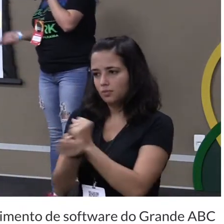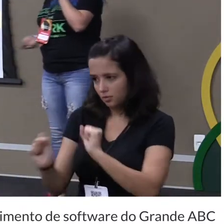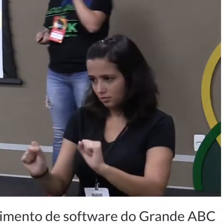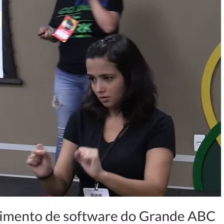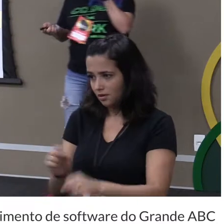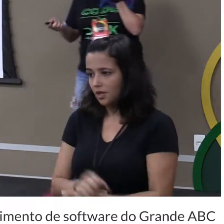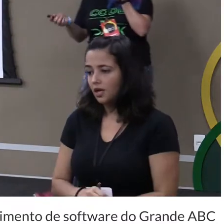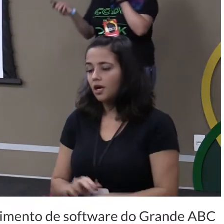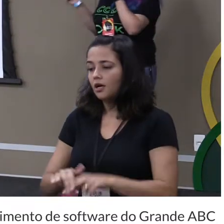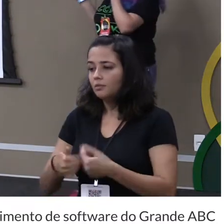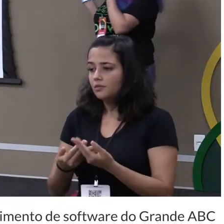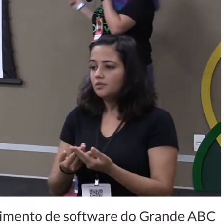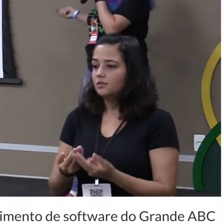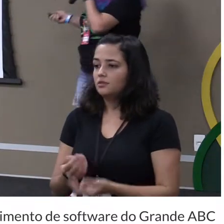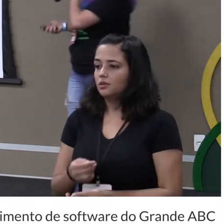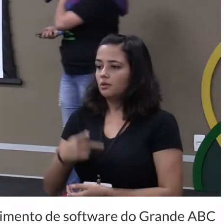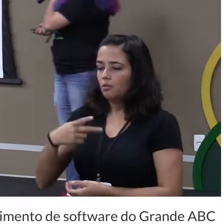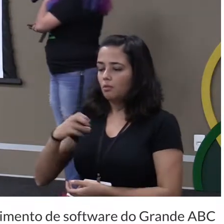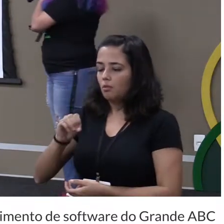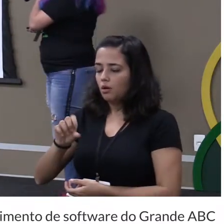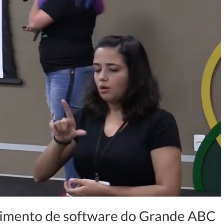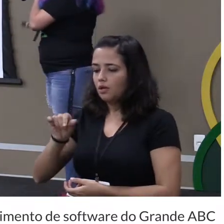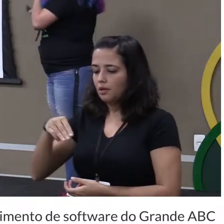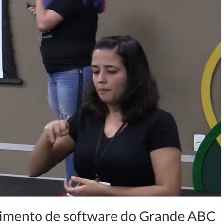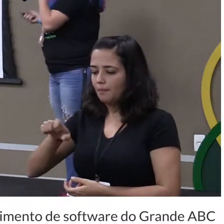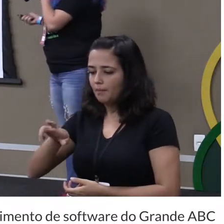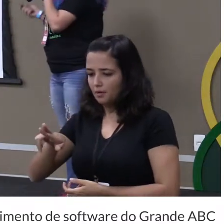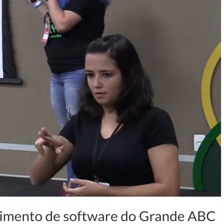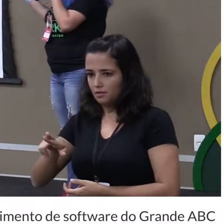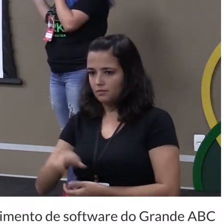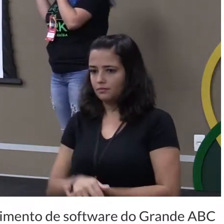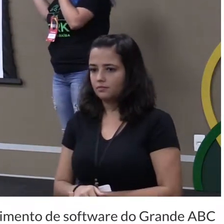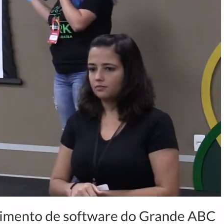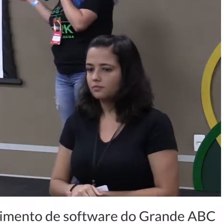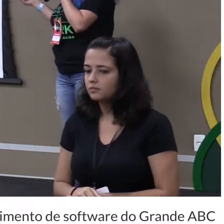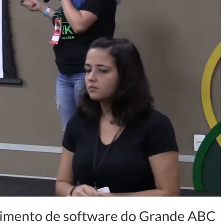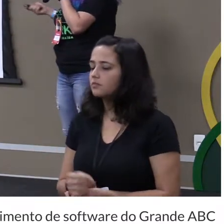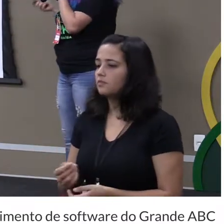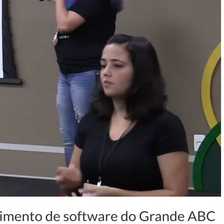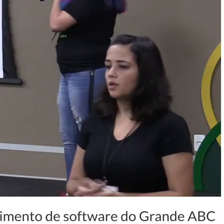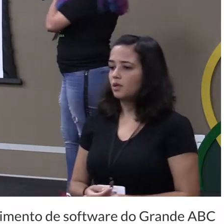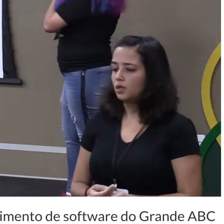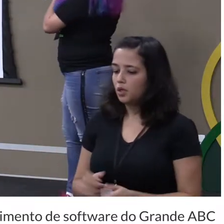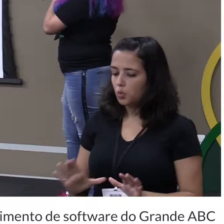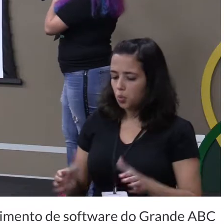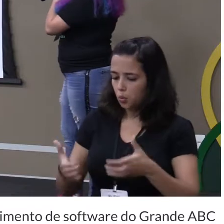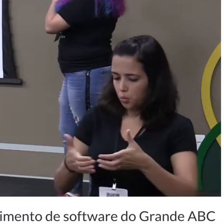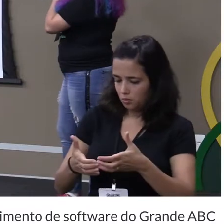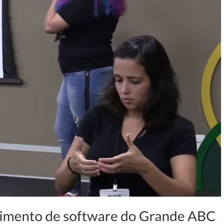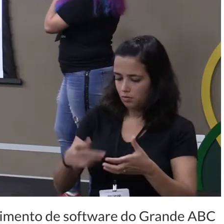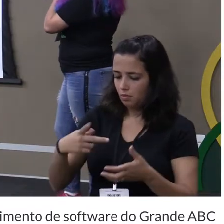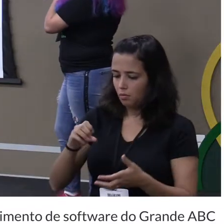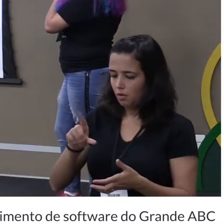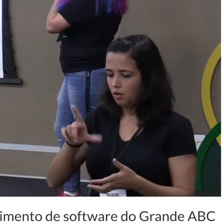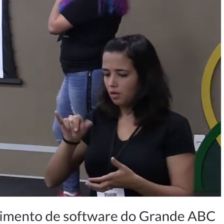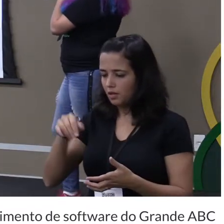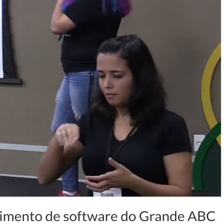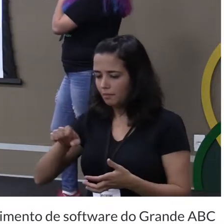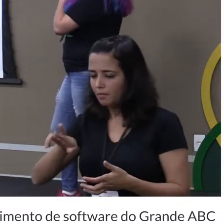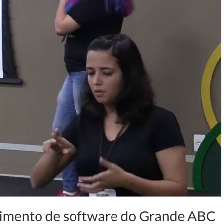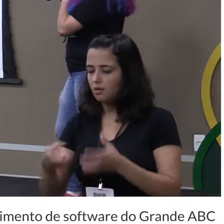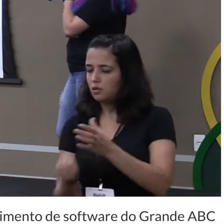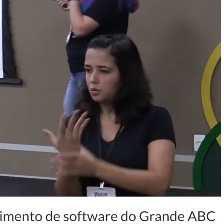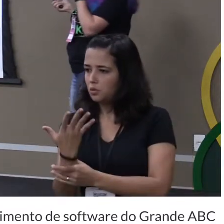Polymer e o que é o Polymer o Polymer pela própria equipe do Polymer que desenvolve